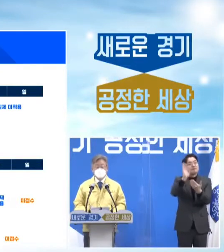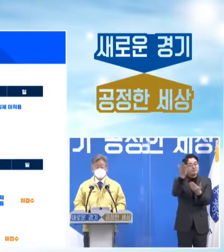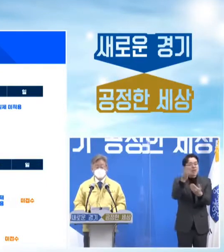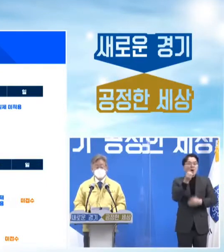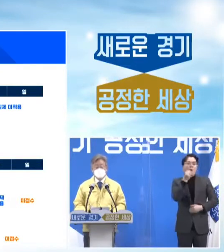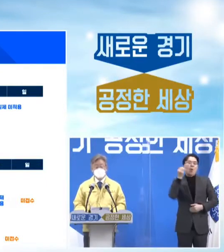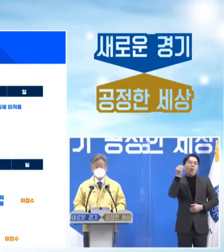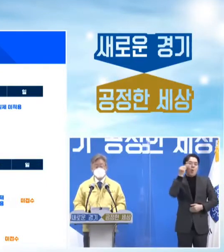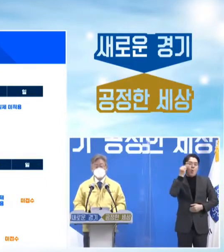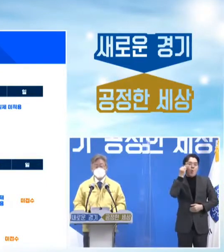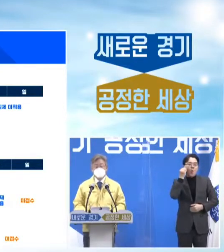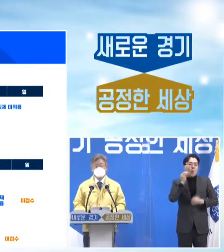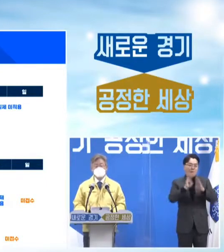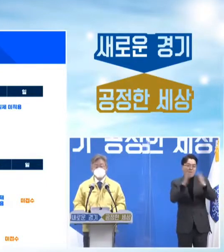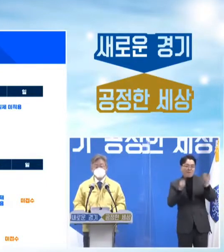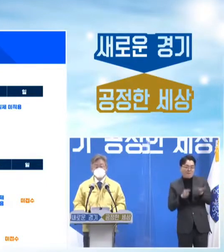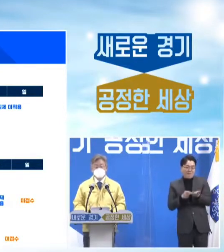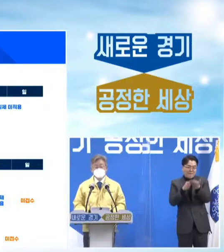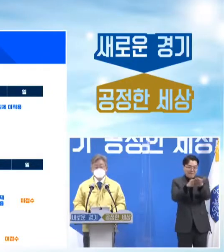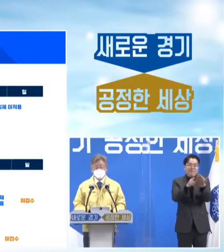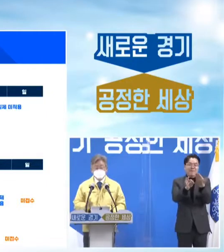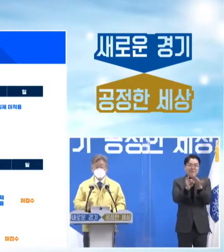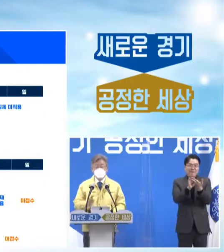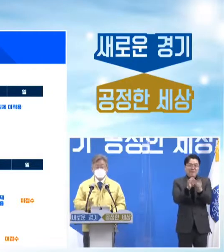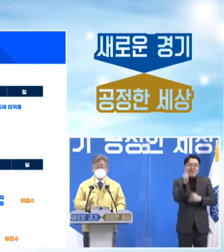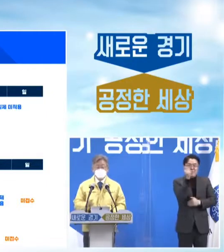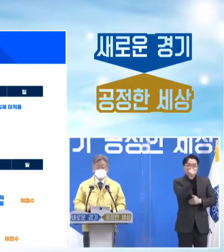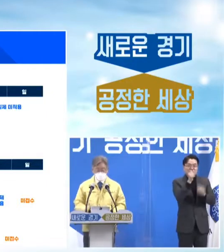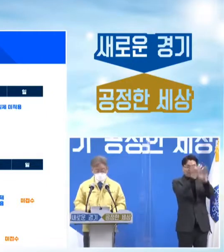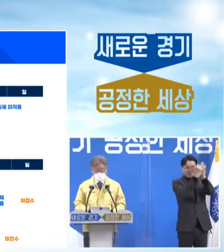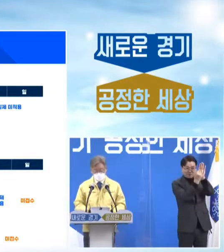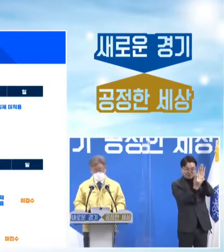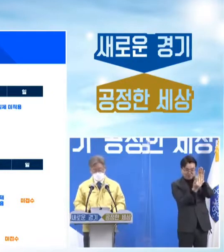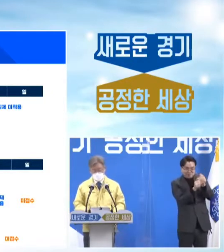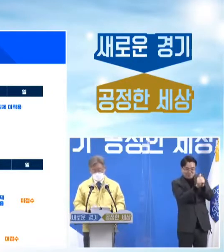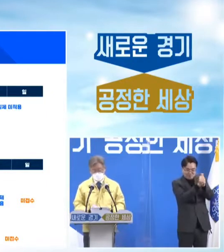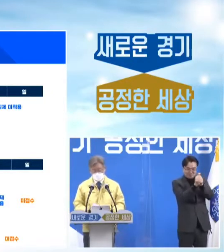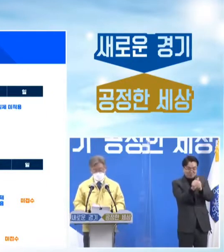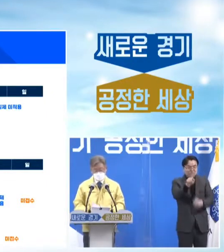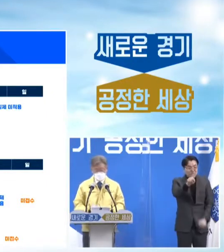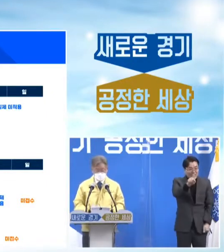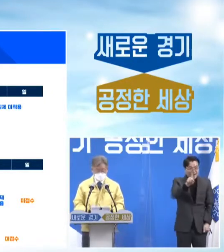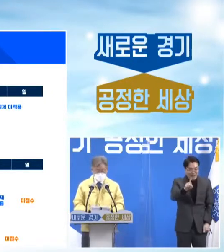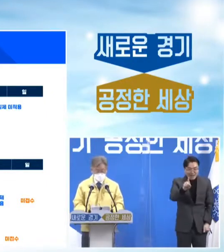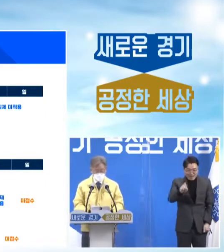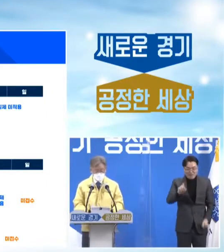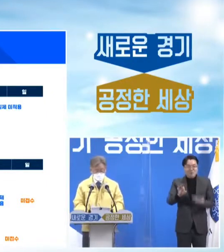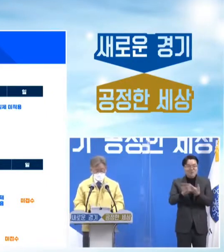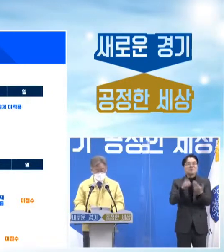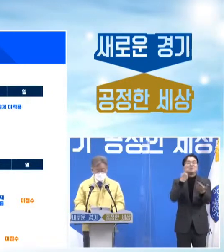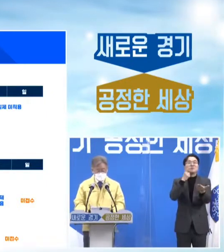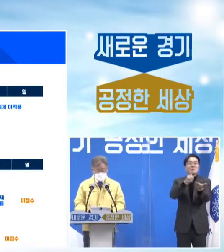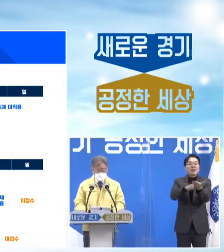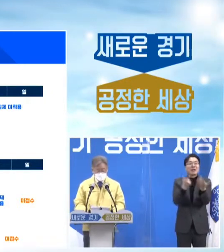접속하시면 안내 절차에 따라서 클릭만 하시면 다 신청하실 수 있습니다.